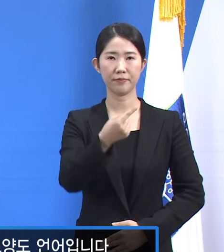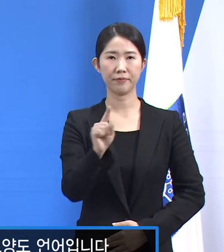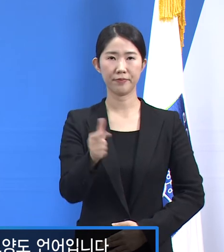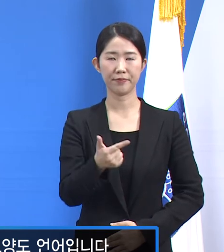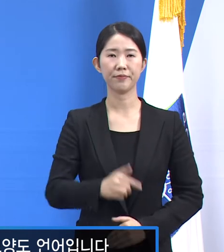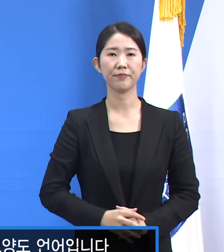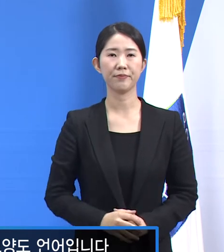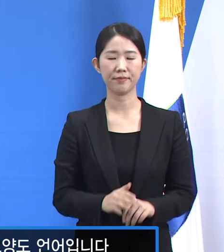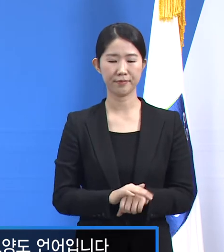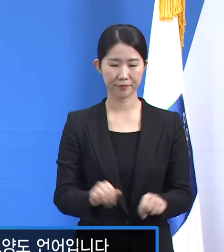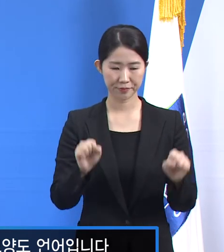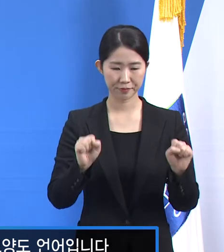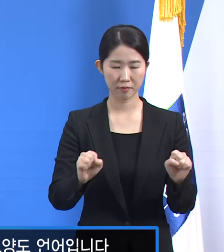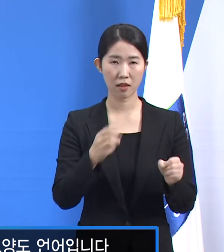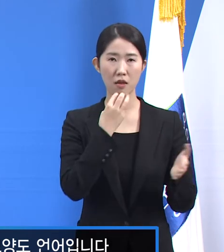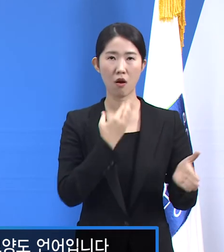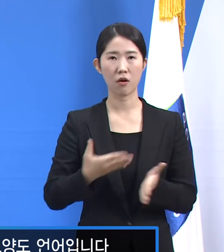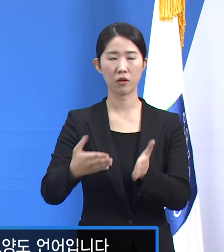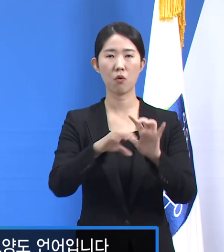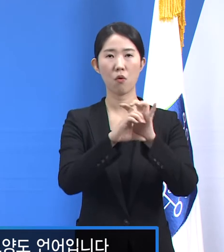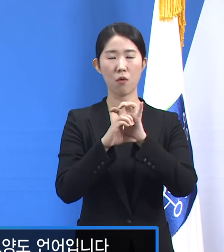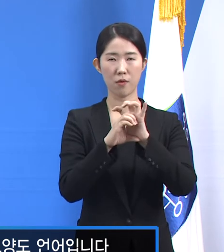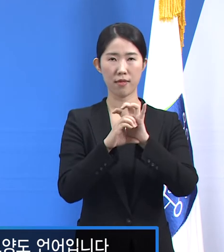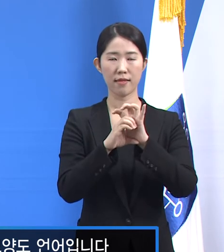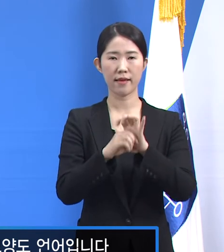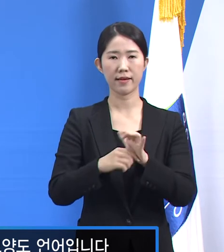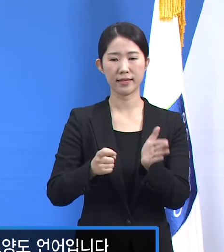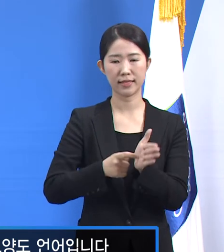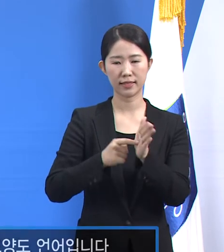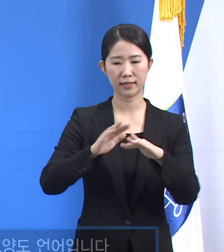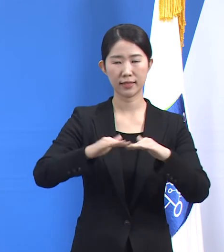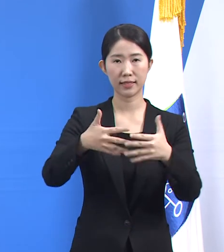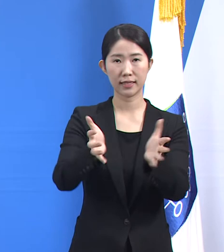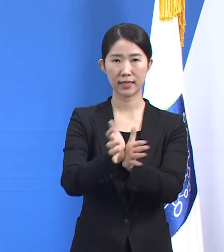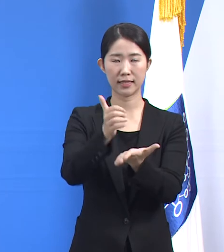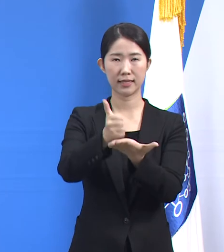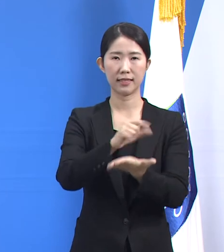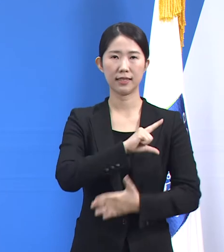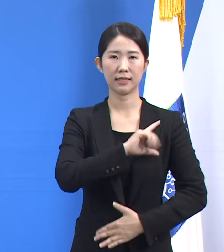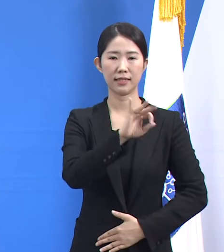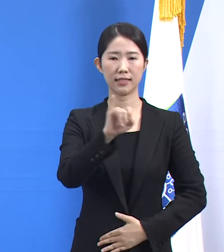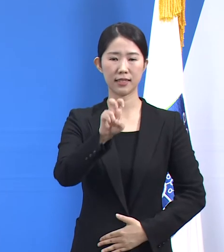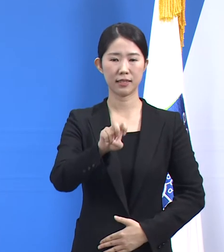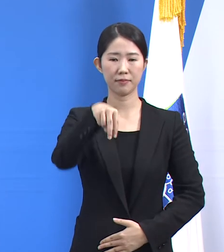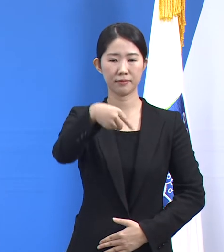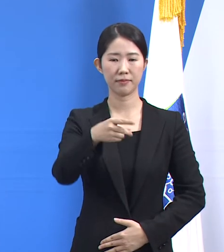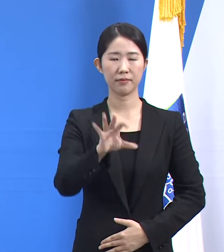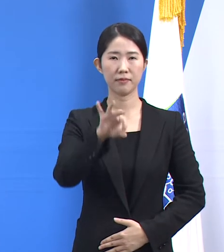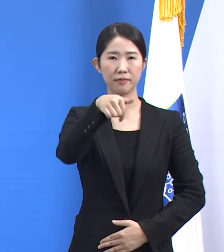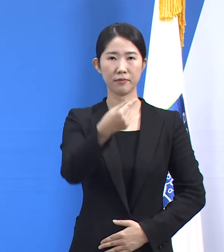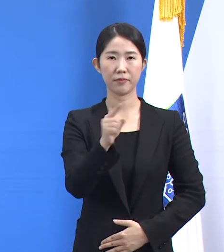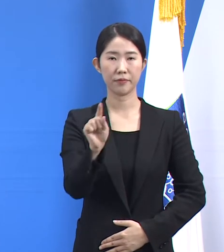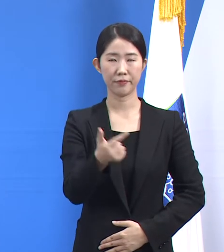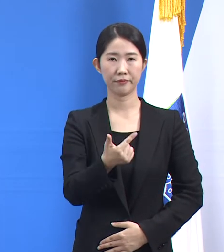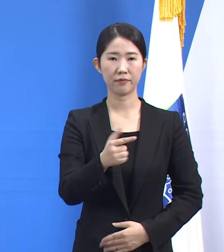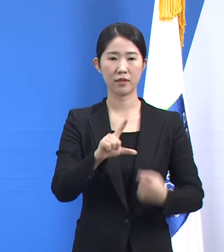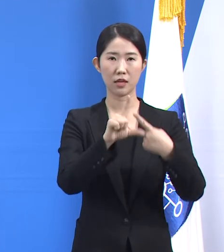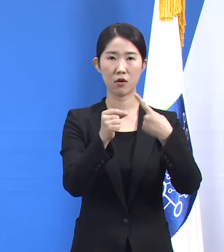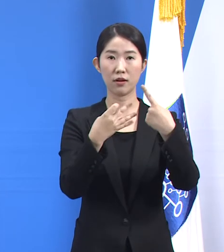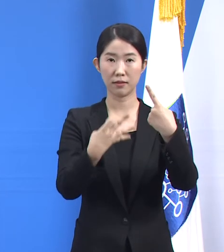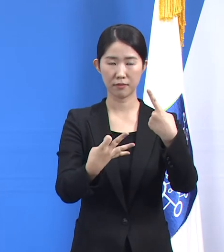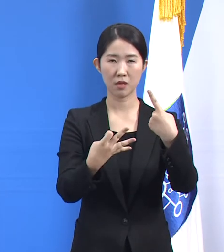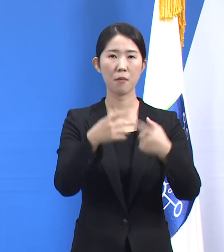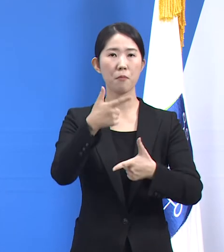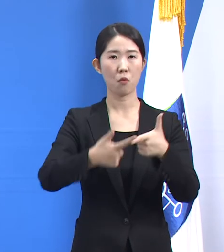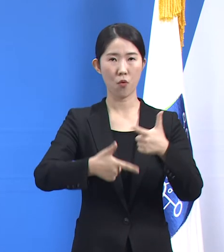안녕하십니까 경기도 코로나19 긴급대응단의 임승관입니다. 1월 14일 목요일 경기도 코로나19